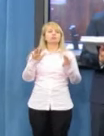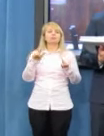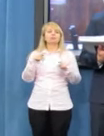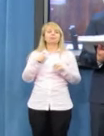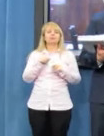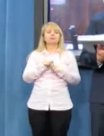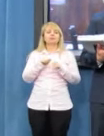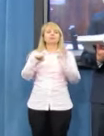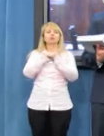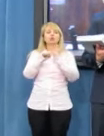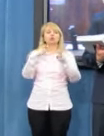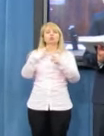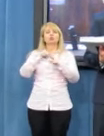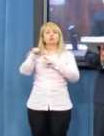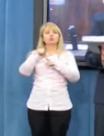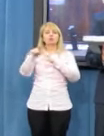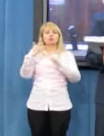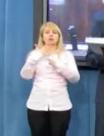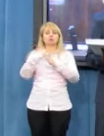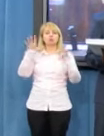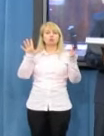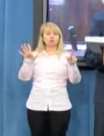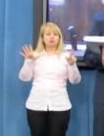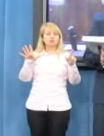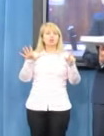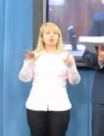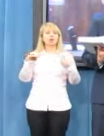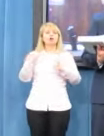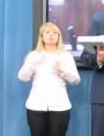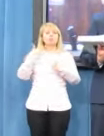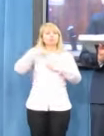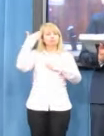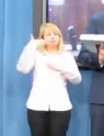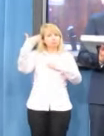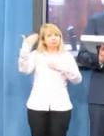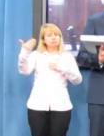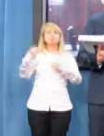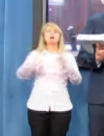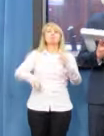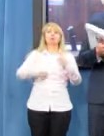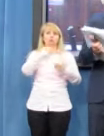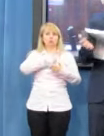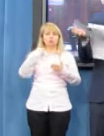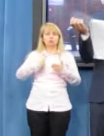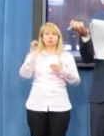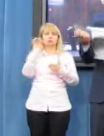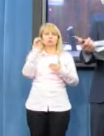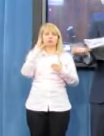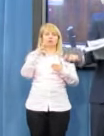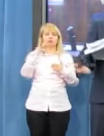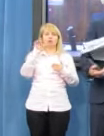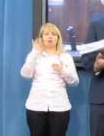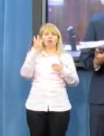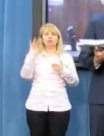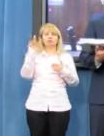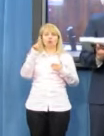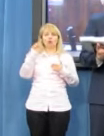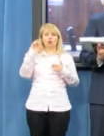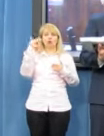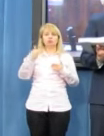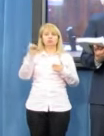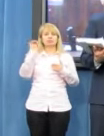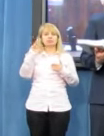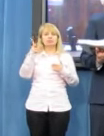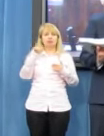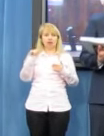od godziny 12.29 do 12.57 wypowiadała się pani poseł Skowrońska. Można to sprawdzić na materiale filmowym. Nie